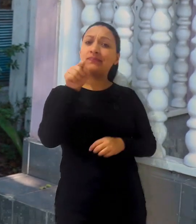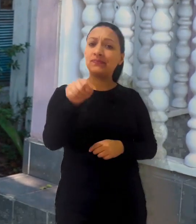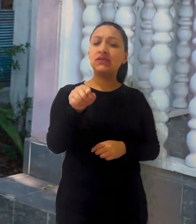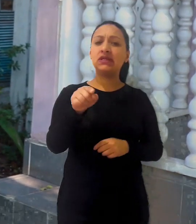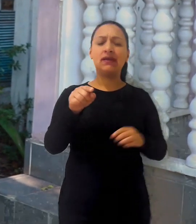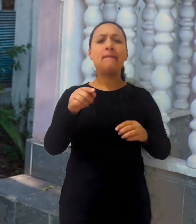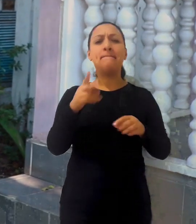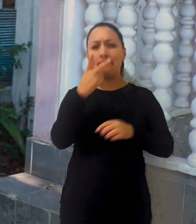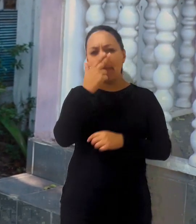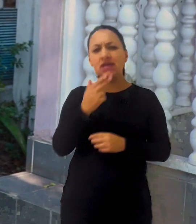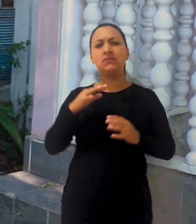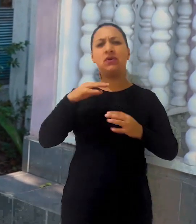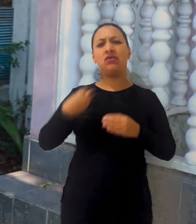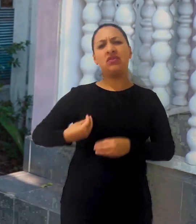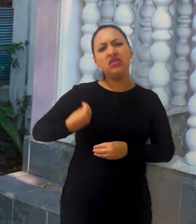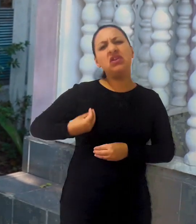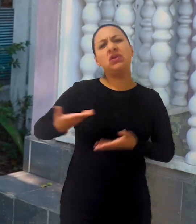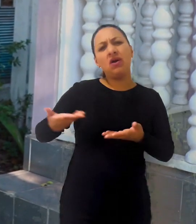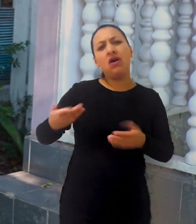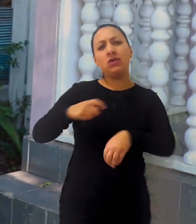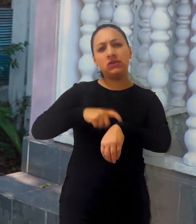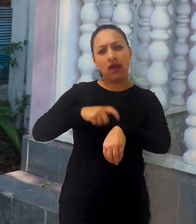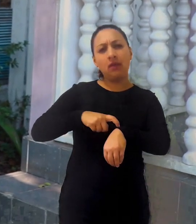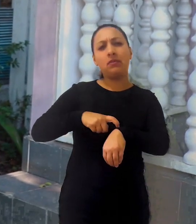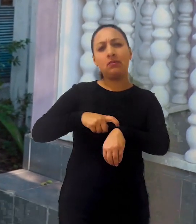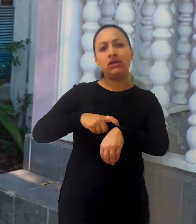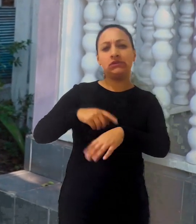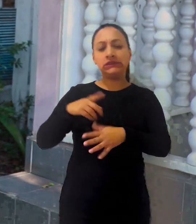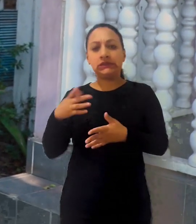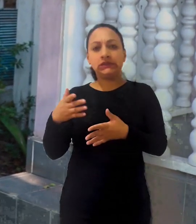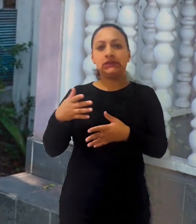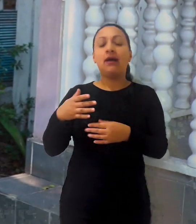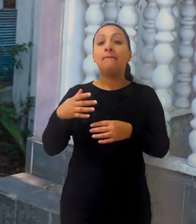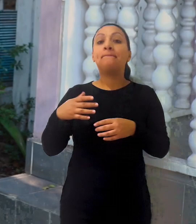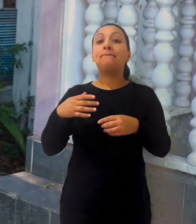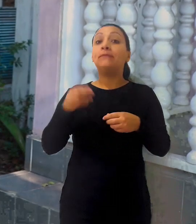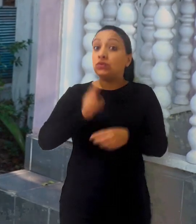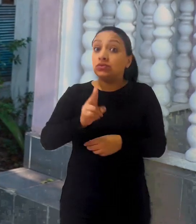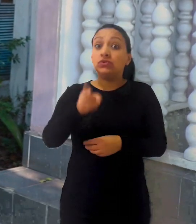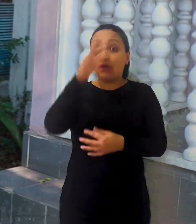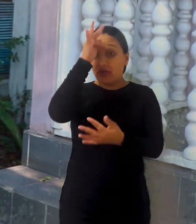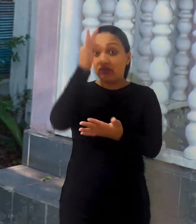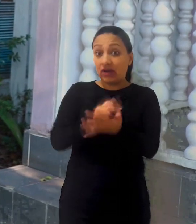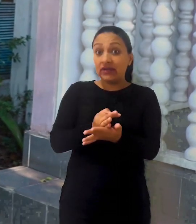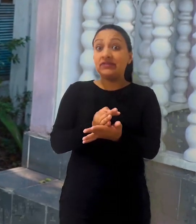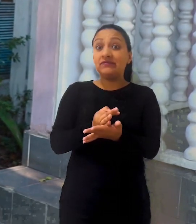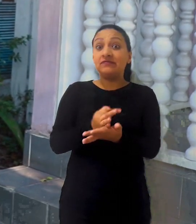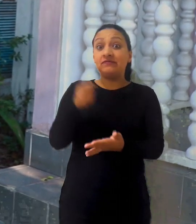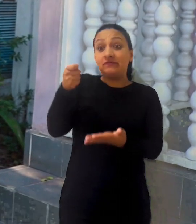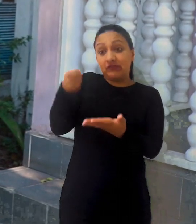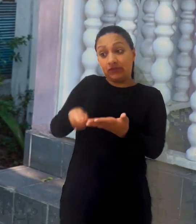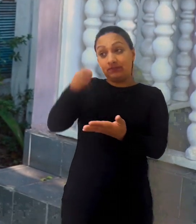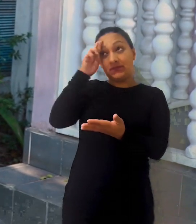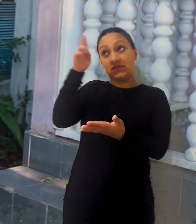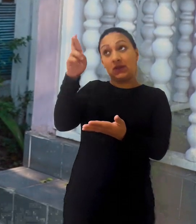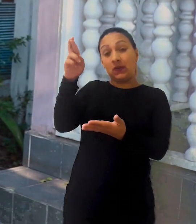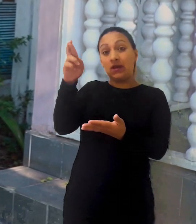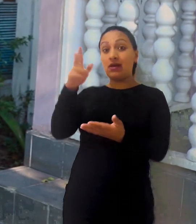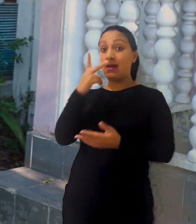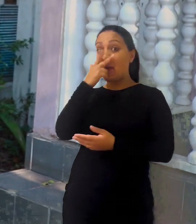com tudo isso que a gente tem vivido a ter a tua fé firme no Senhor, a permanecer com a tua fé firme no Senhor e ter a